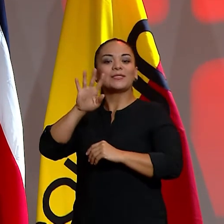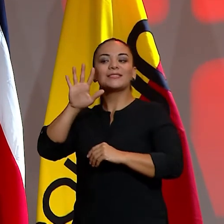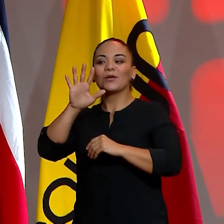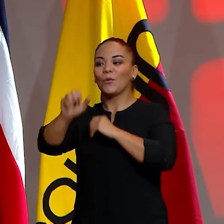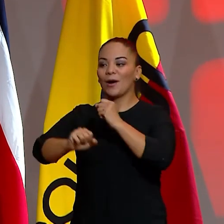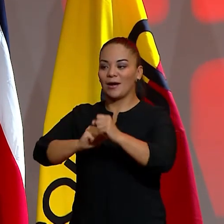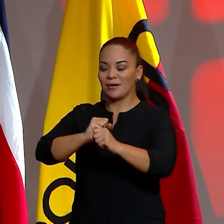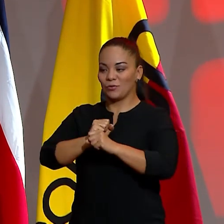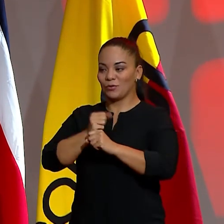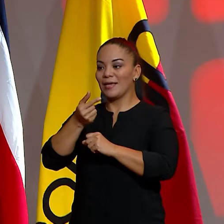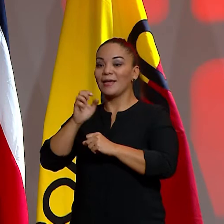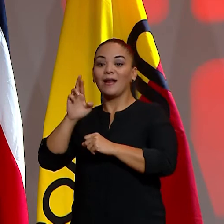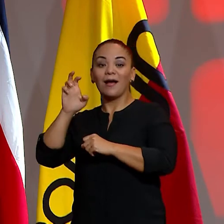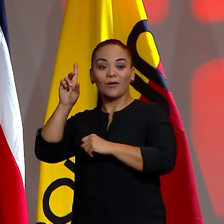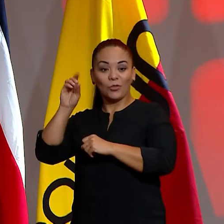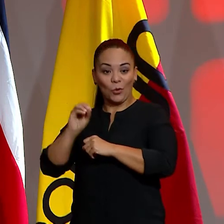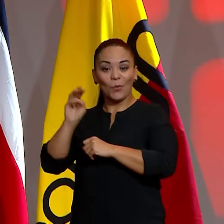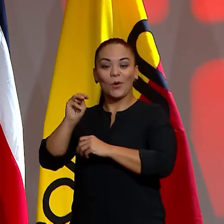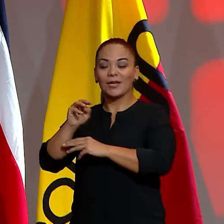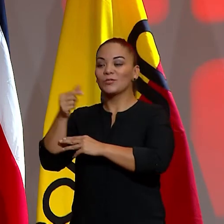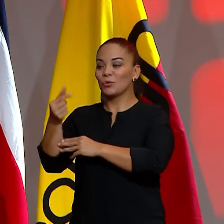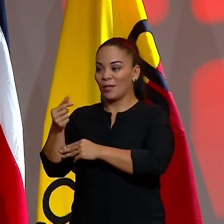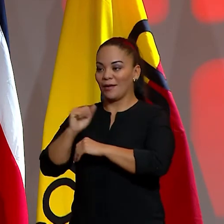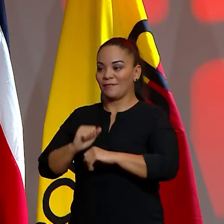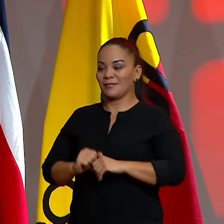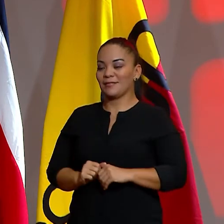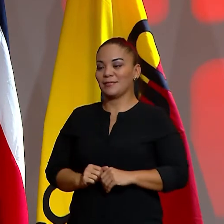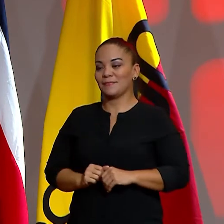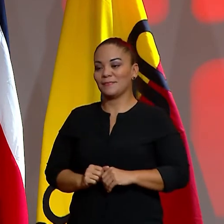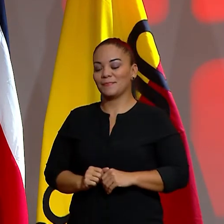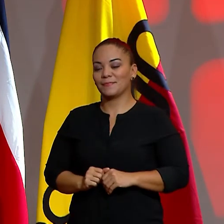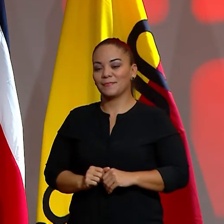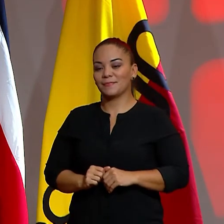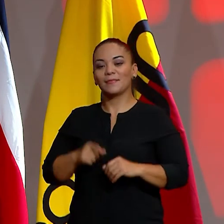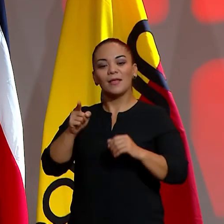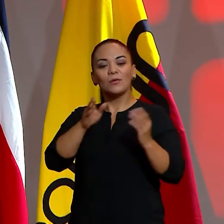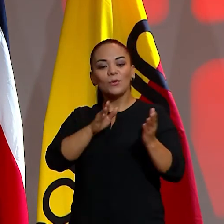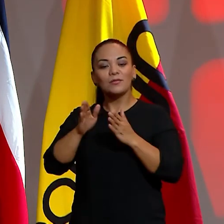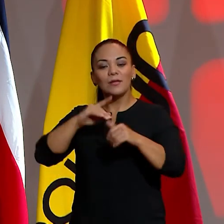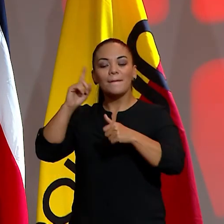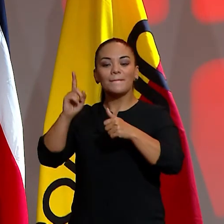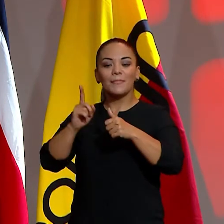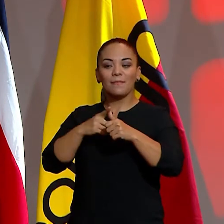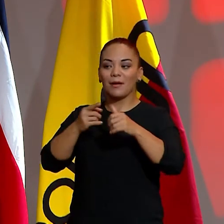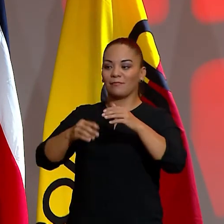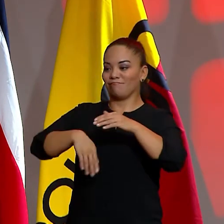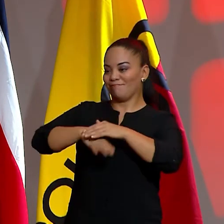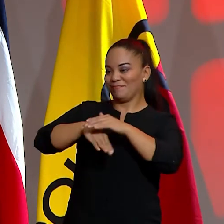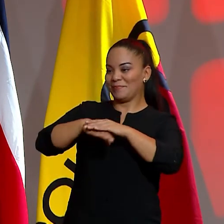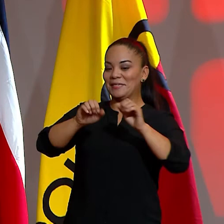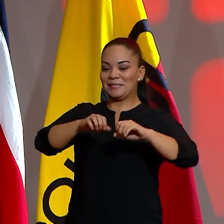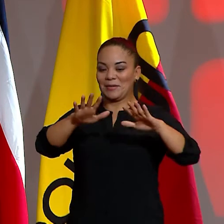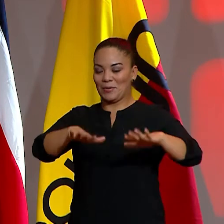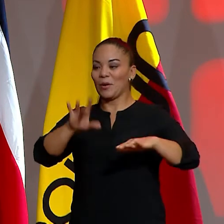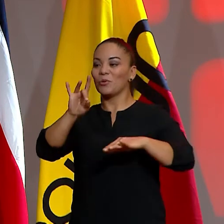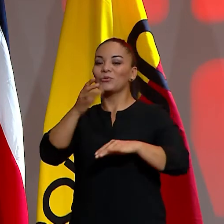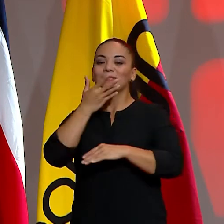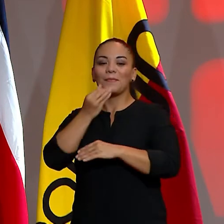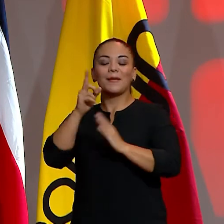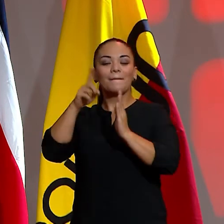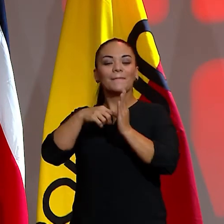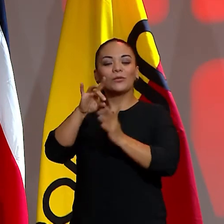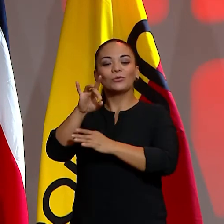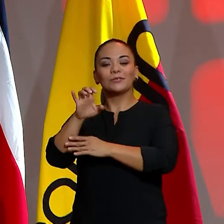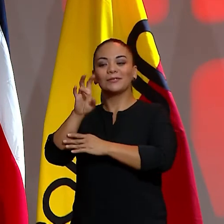Genaro Morales Gutiérrez que organizó la primera mejenga en la sabana el 8 de diciembre de